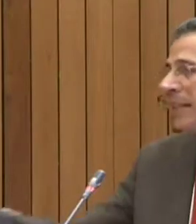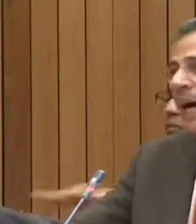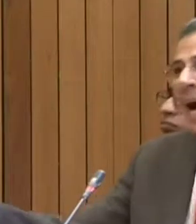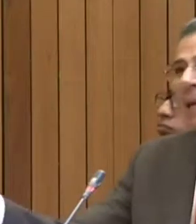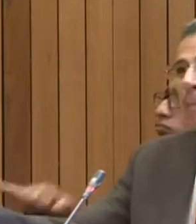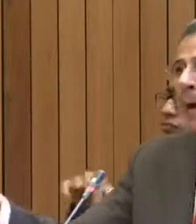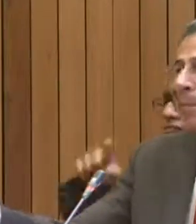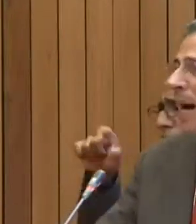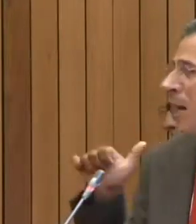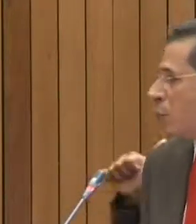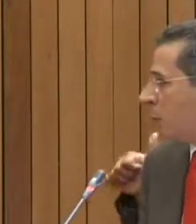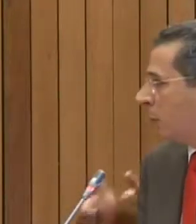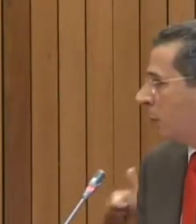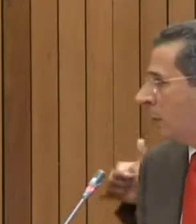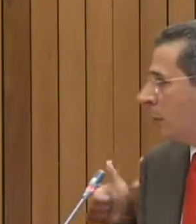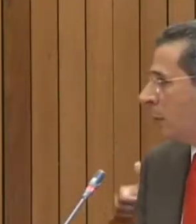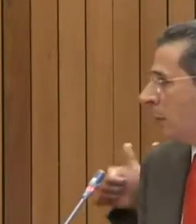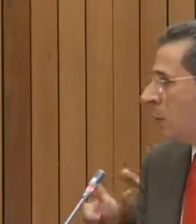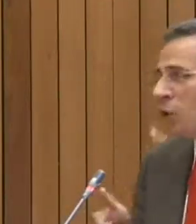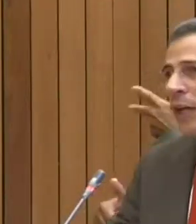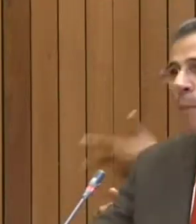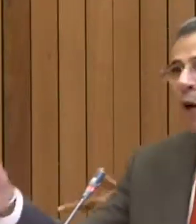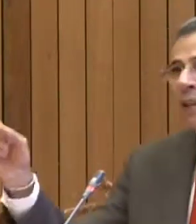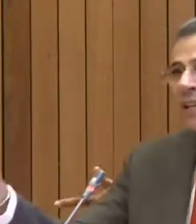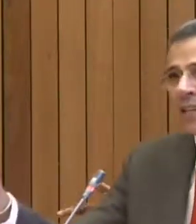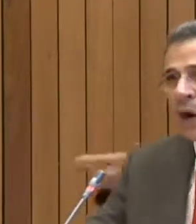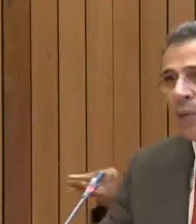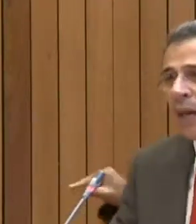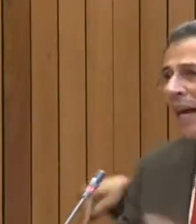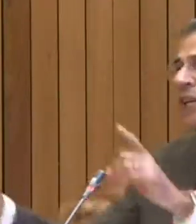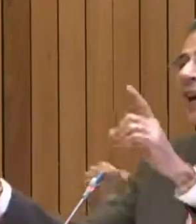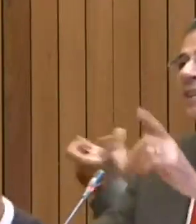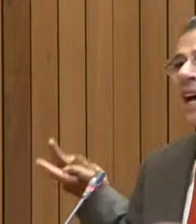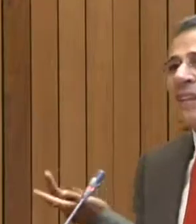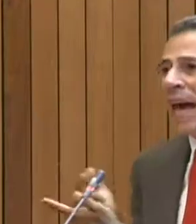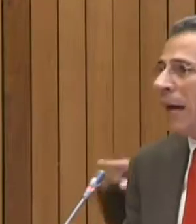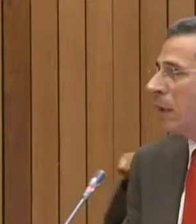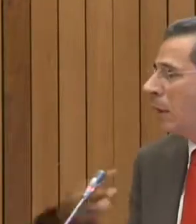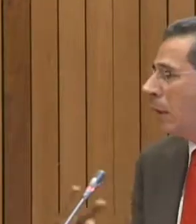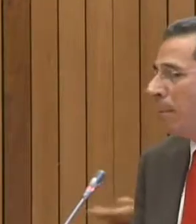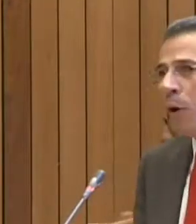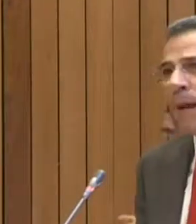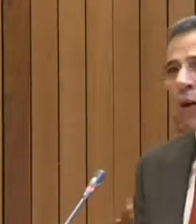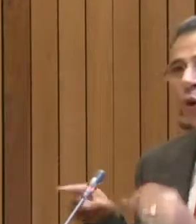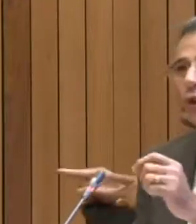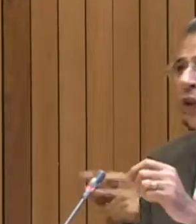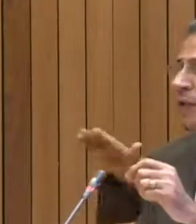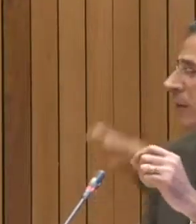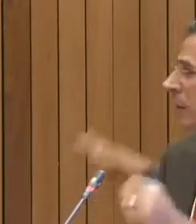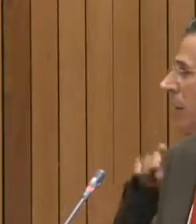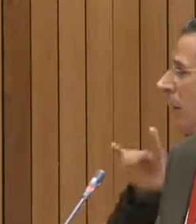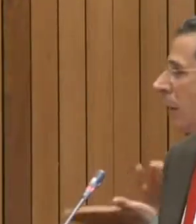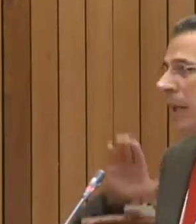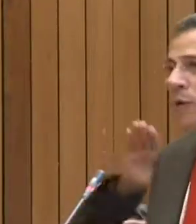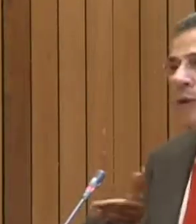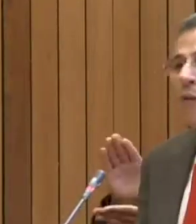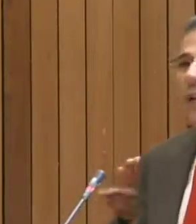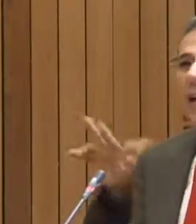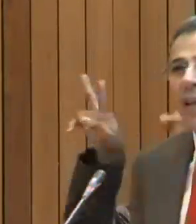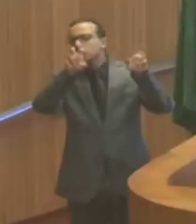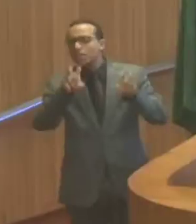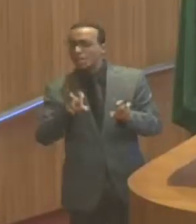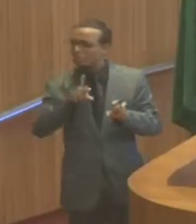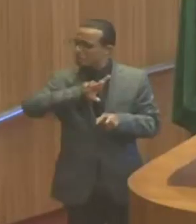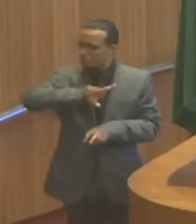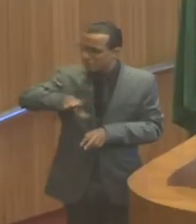compõem essa casa para e passo, nos dão proteção e, às vezes, até publicam notícias que não são